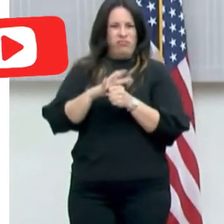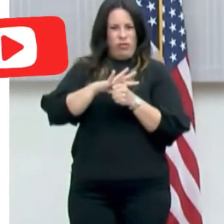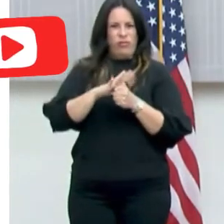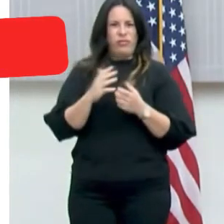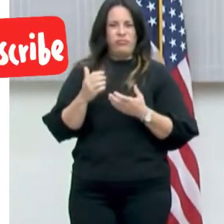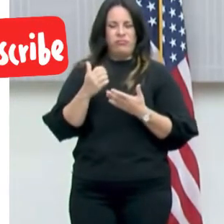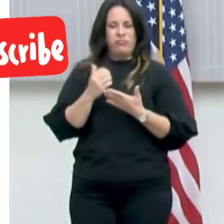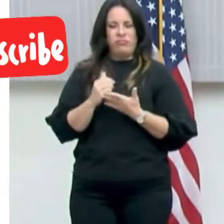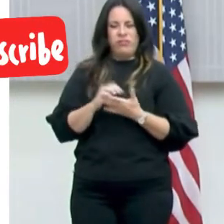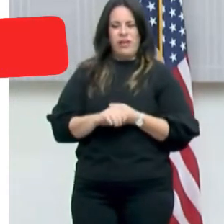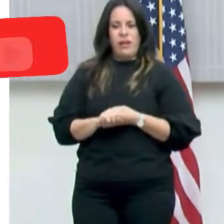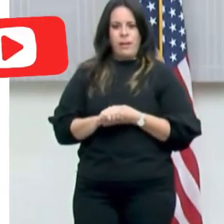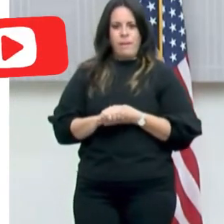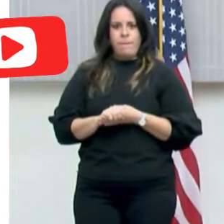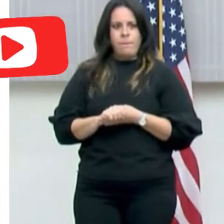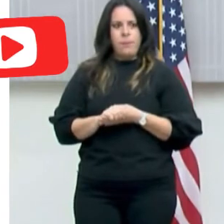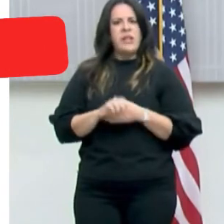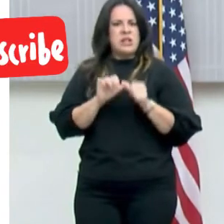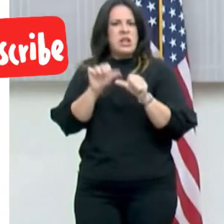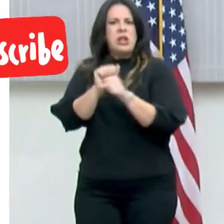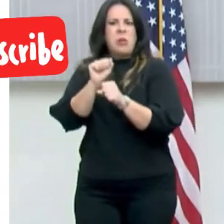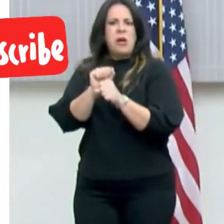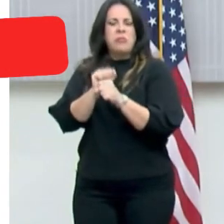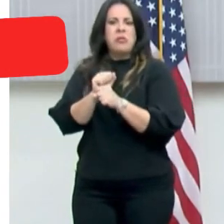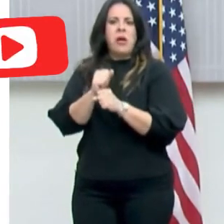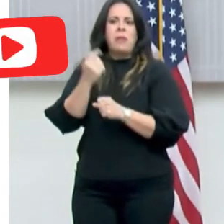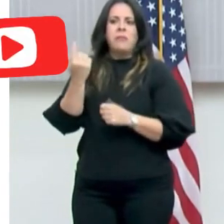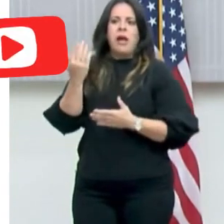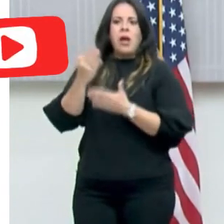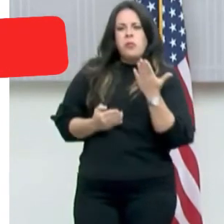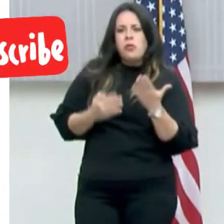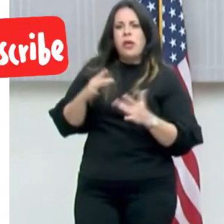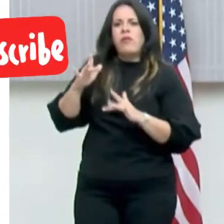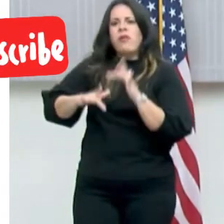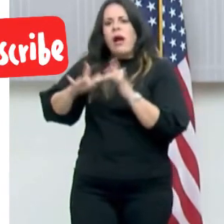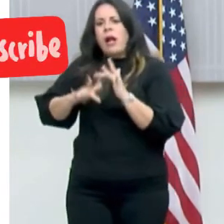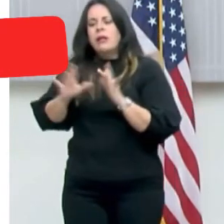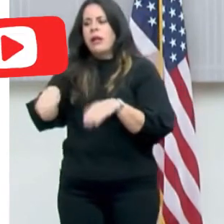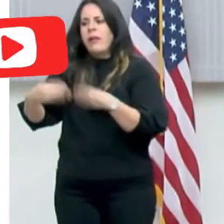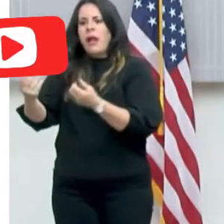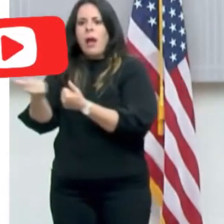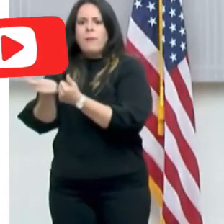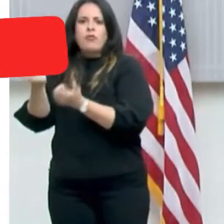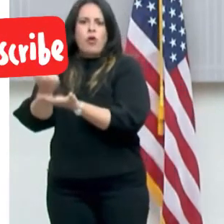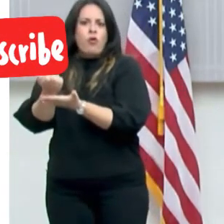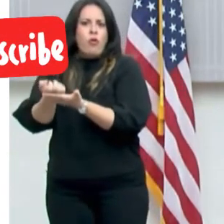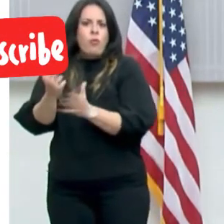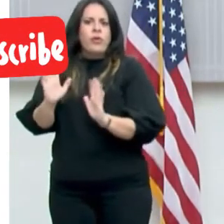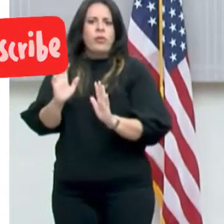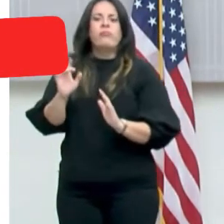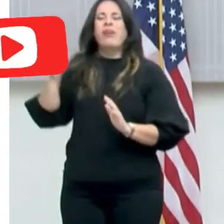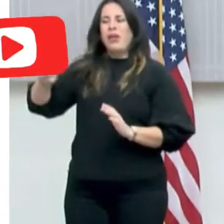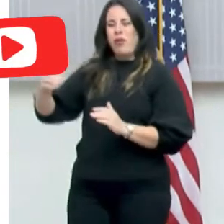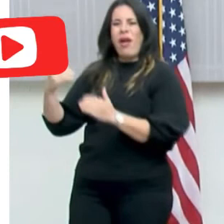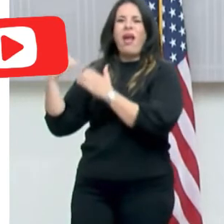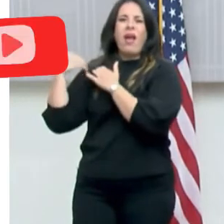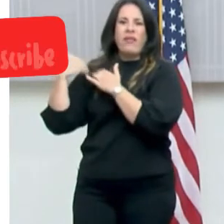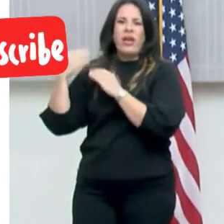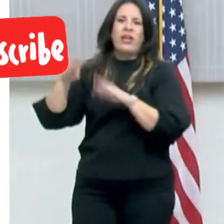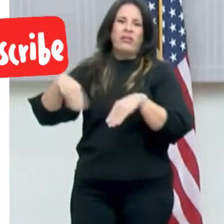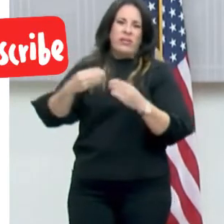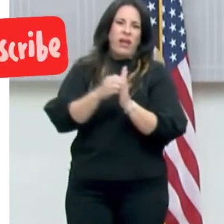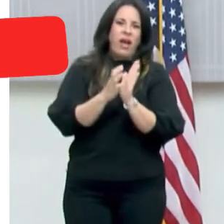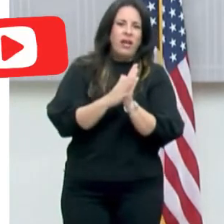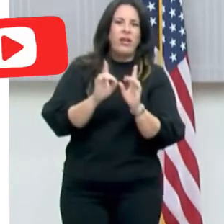se sigue trabajando ahí, si acaso los únicos que quedaban por recibir el incentivo era más bien que los patronos tienen que suplir la